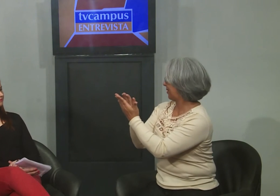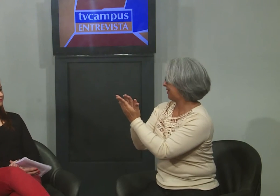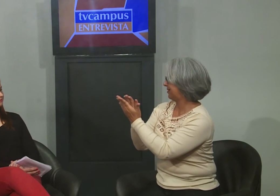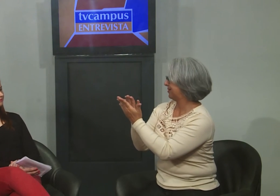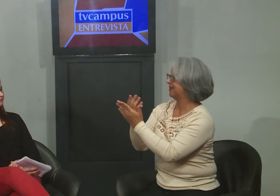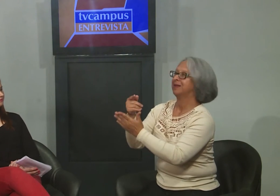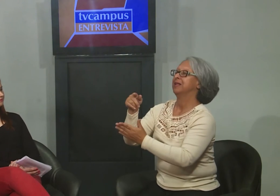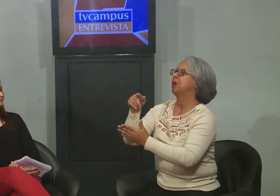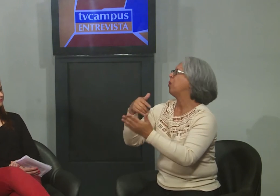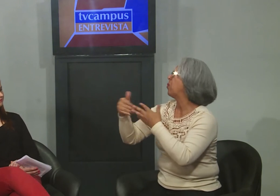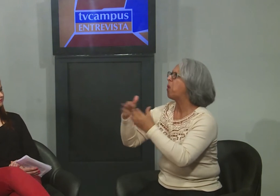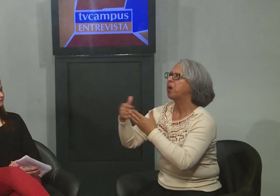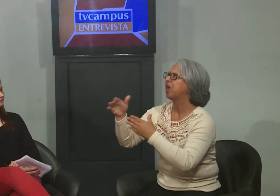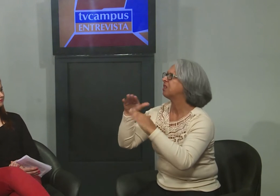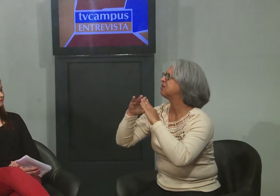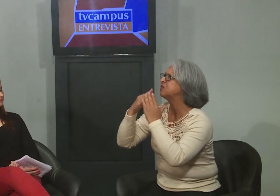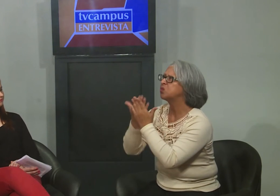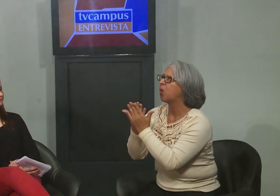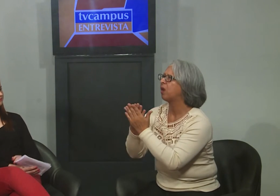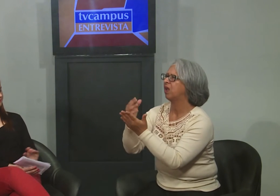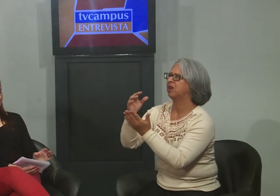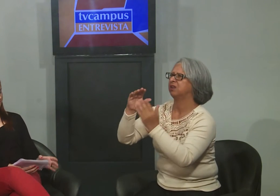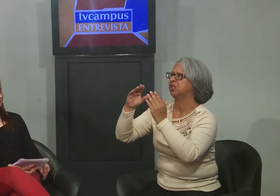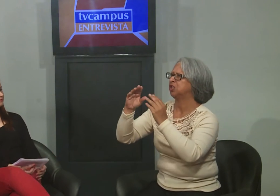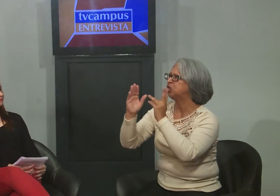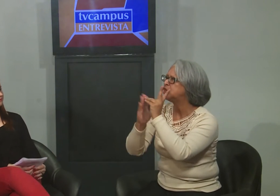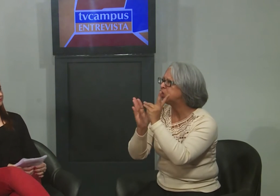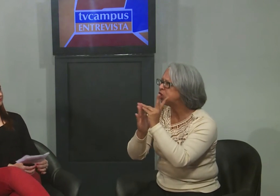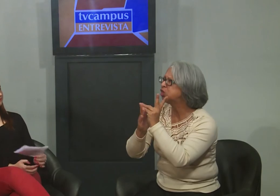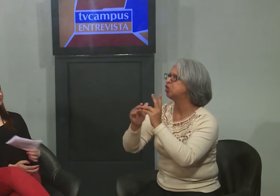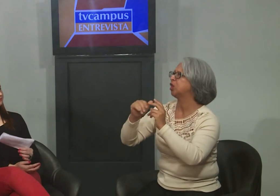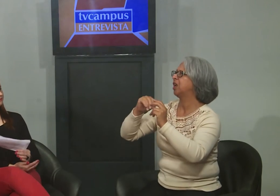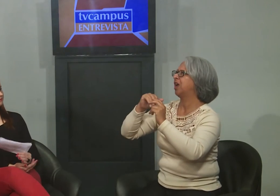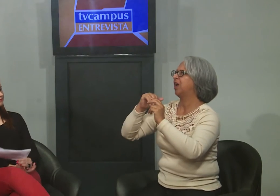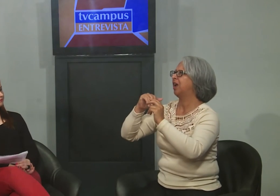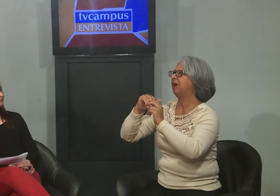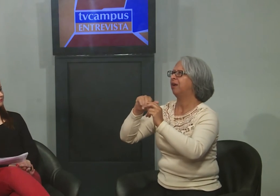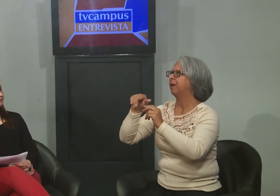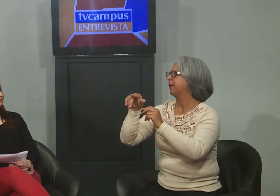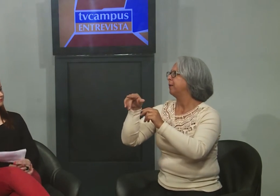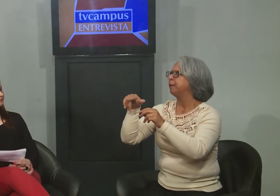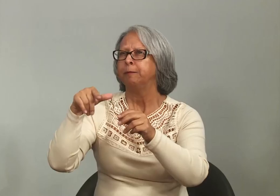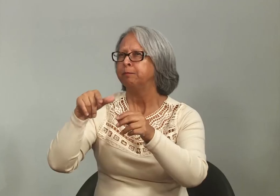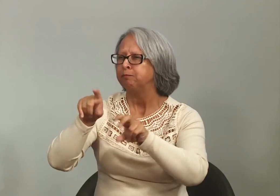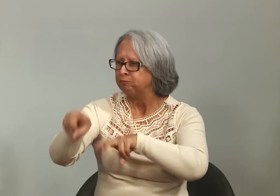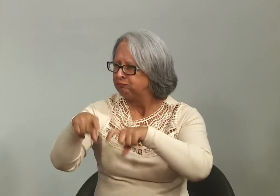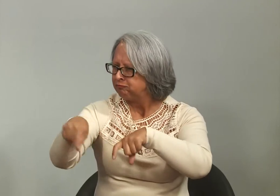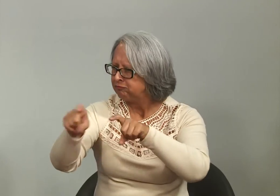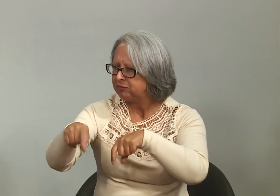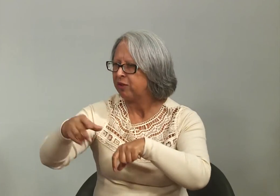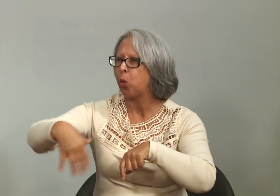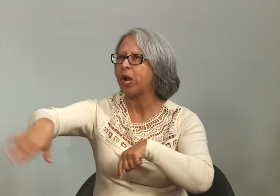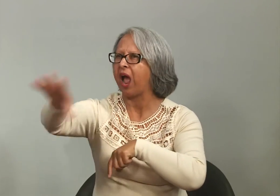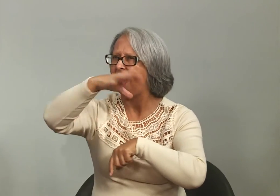na escola, quando começa a acessar a escola, qualquer ambiente escolar, né? Tanto uma escola indígena, quanto uma escola rural,